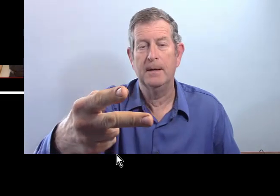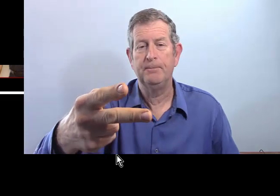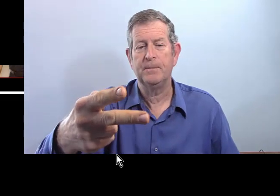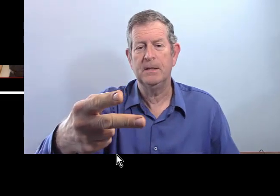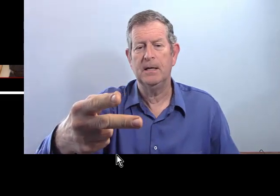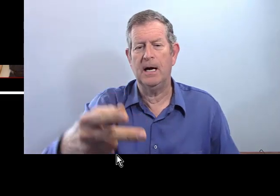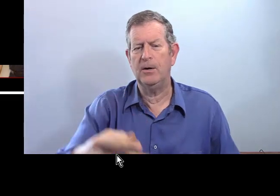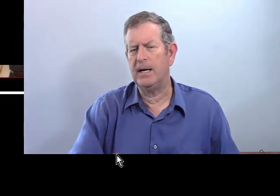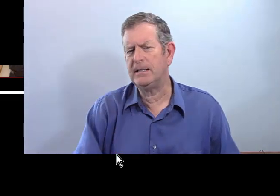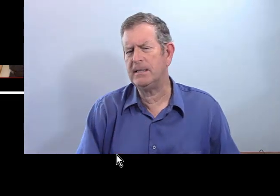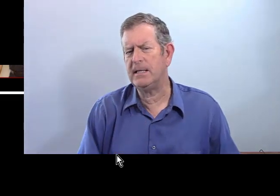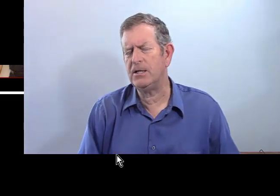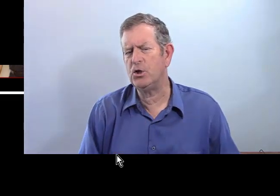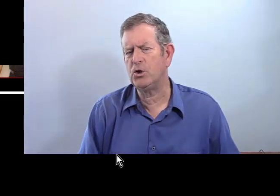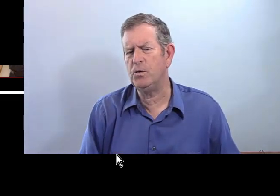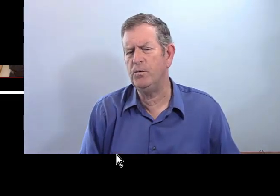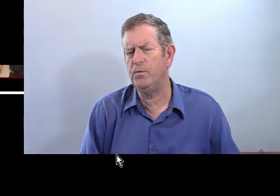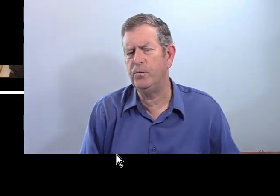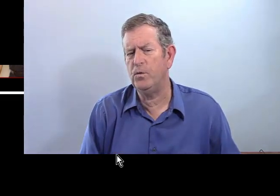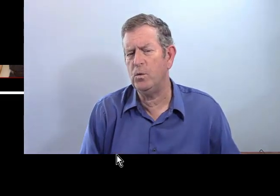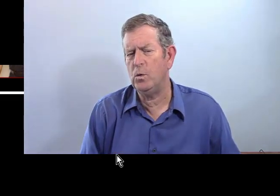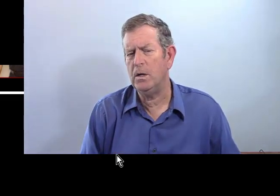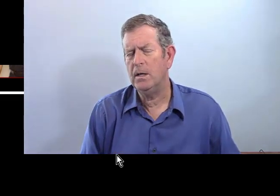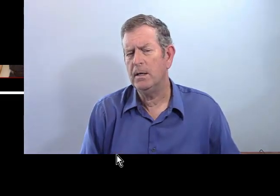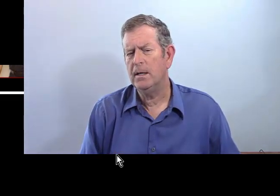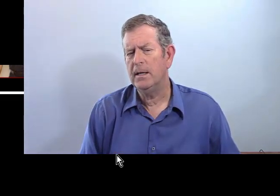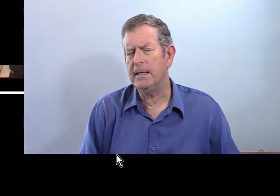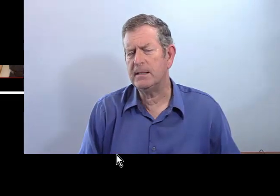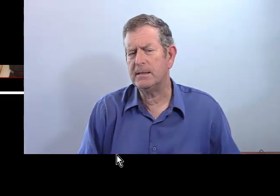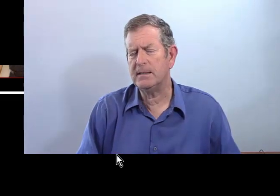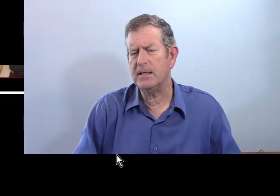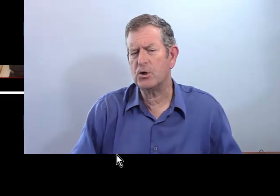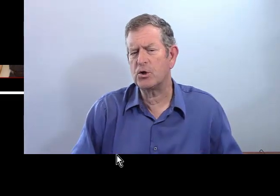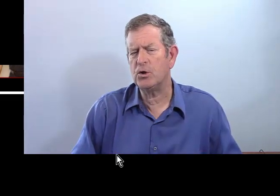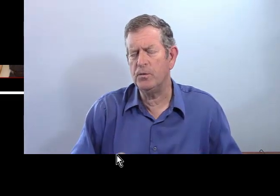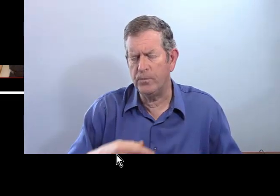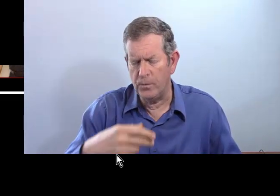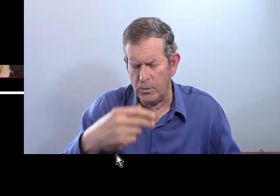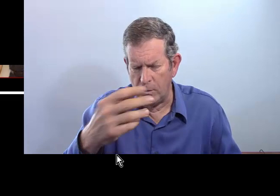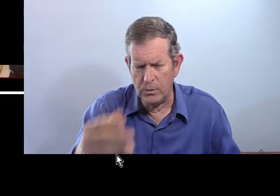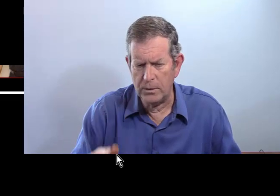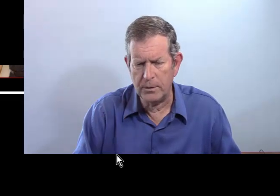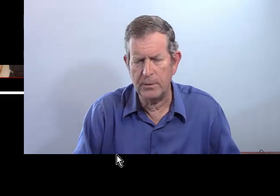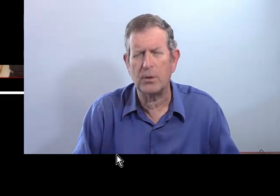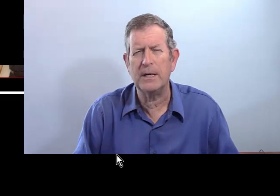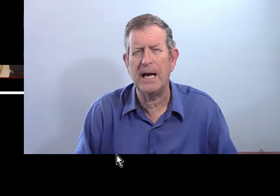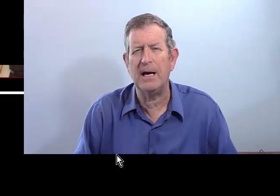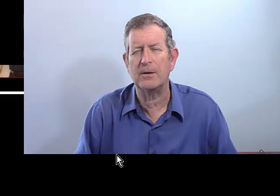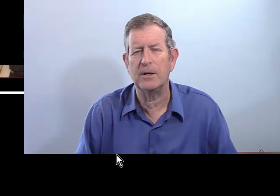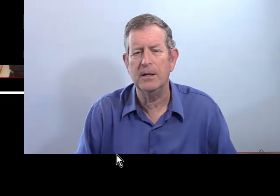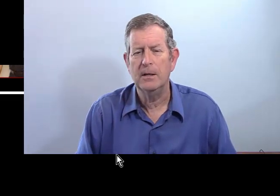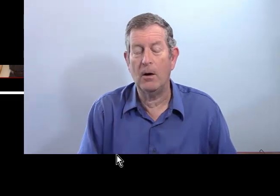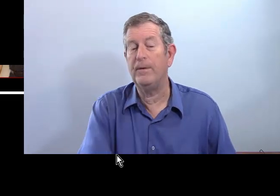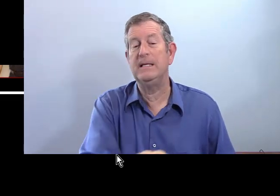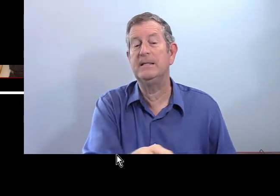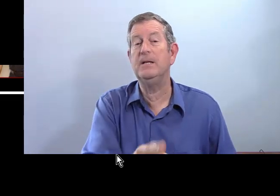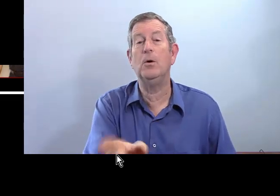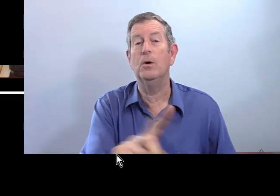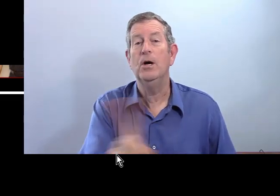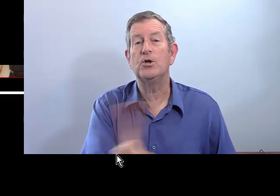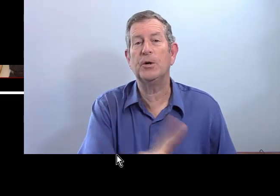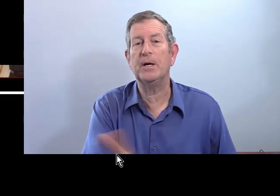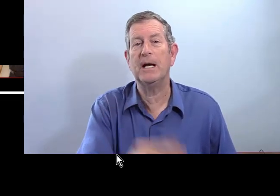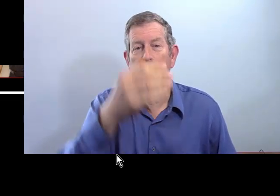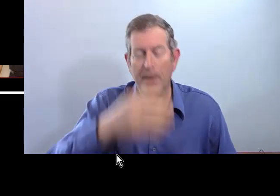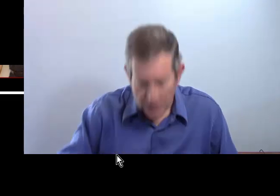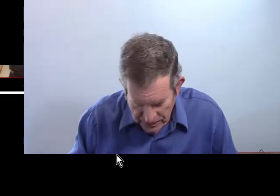cookie. Alors, est-ce que ça,'est je vous... Est-ce que ça, c'est je vous regarde ? En fait, ici,